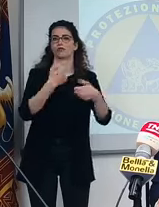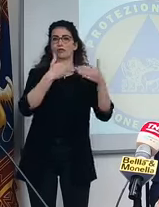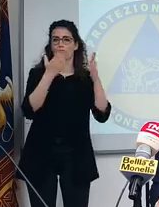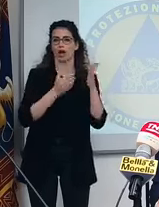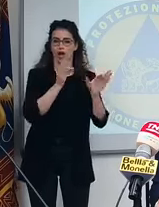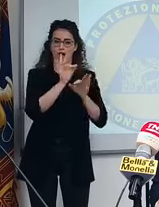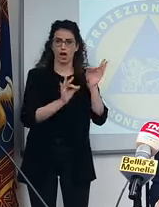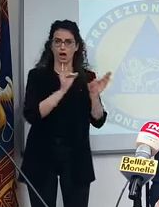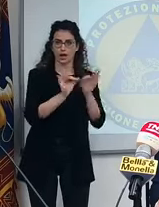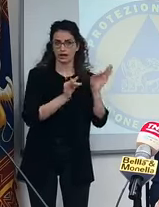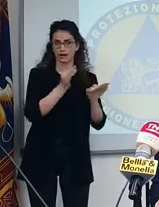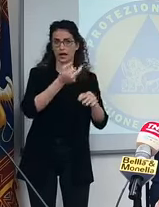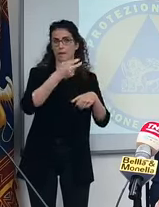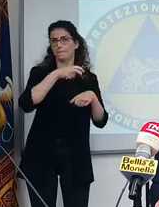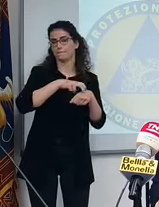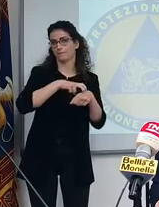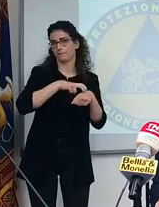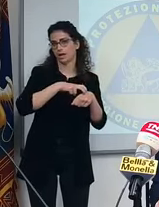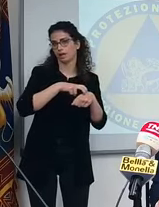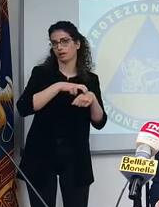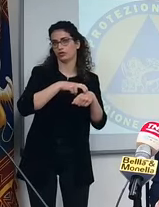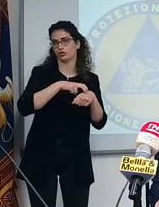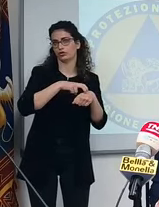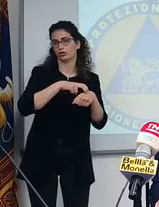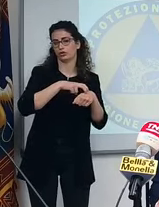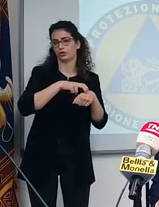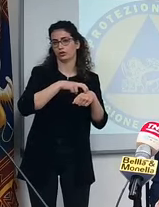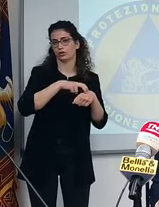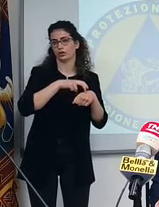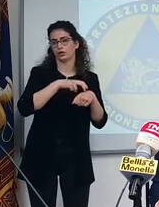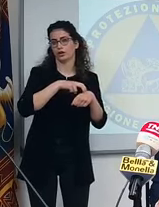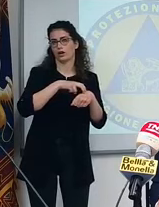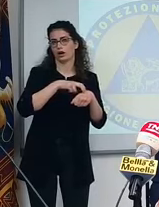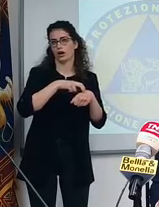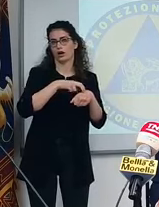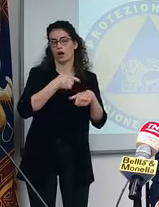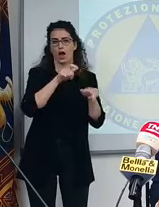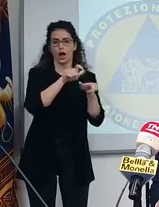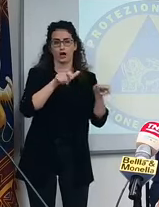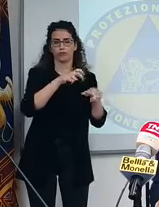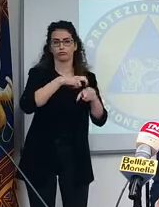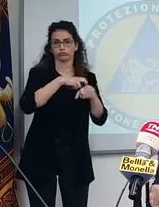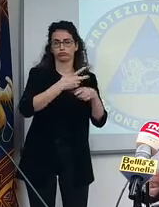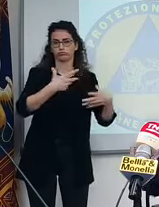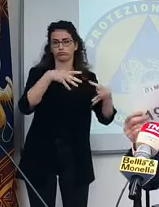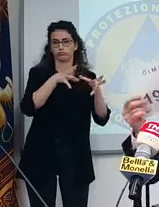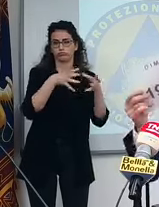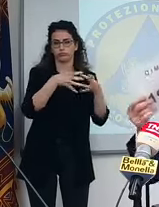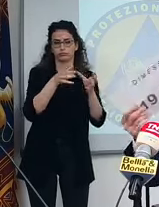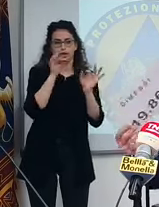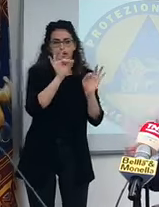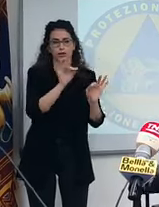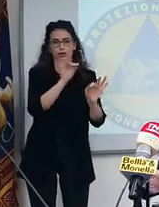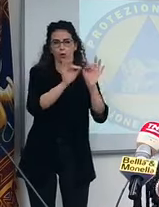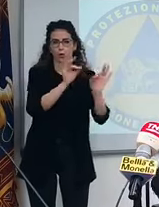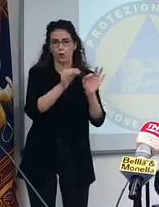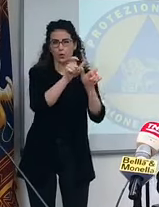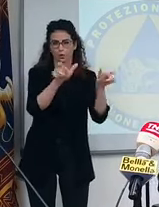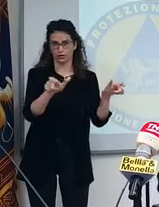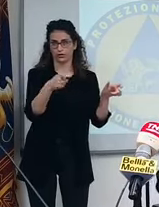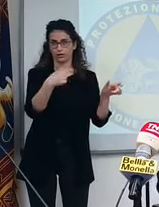fatto dai medici, insomma da tutti coloro che hanno seguito 200.000 pazienti. Però una quota,